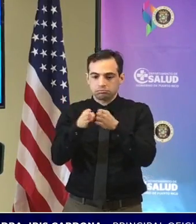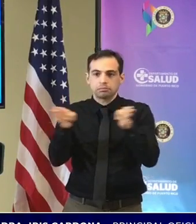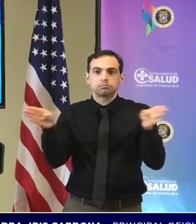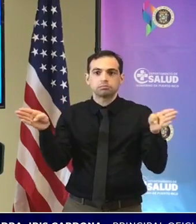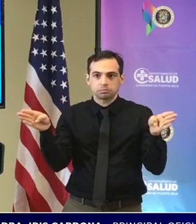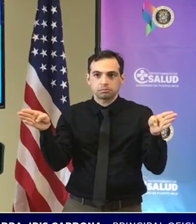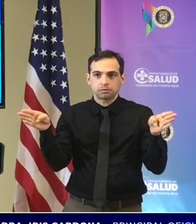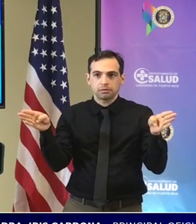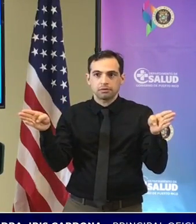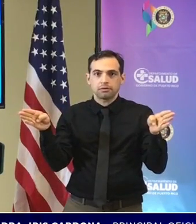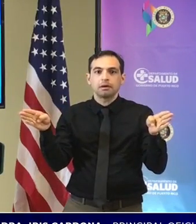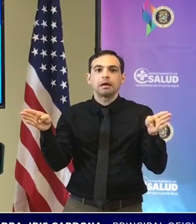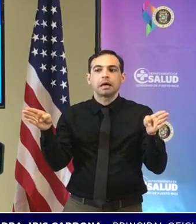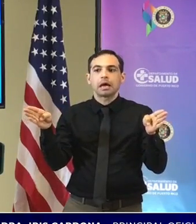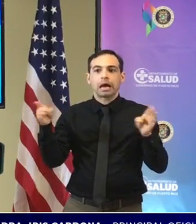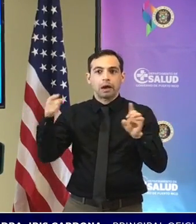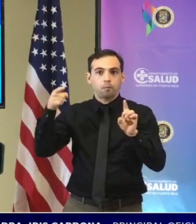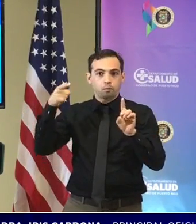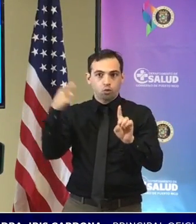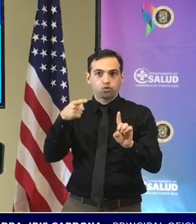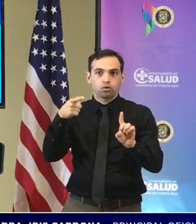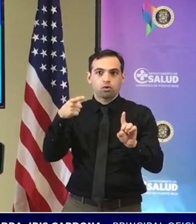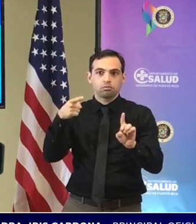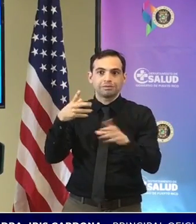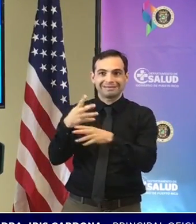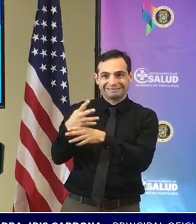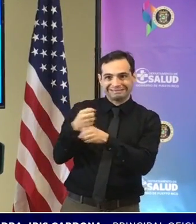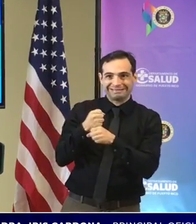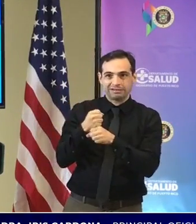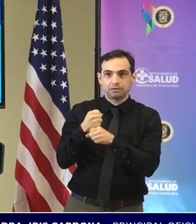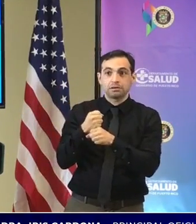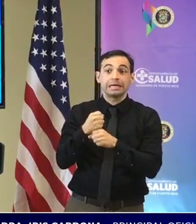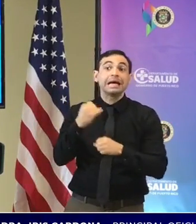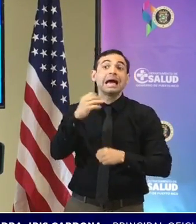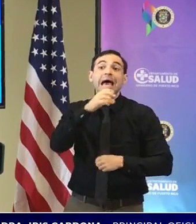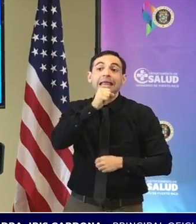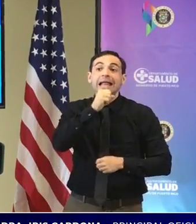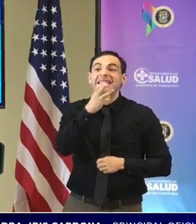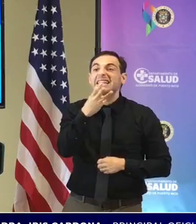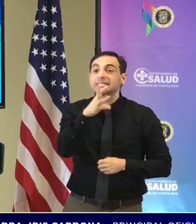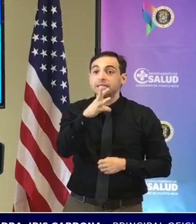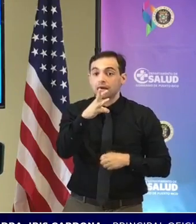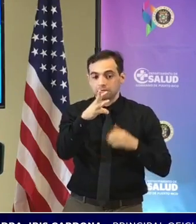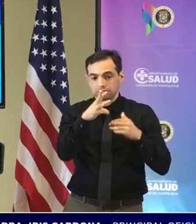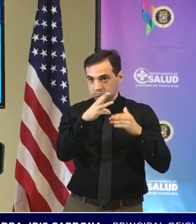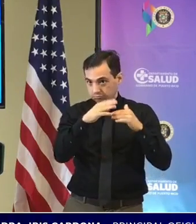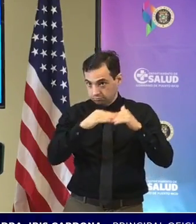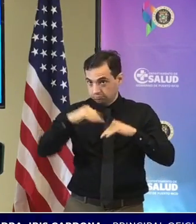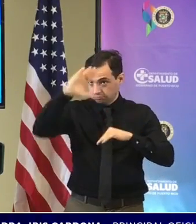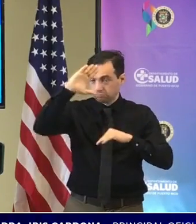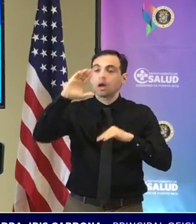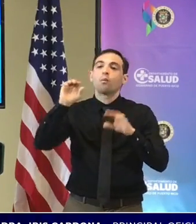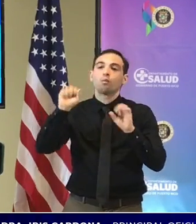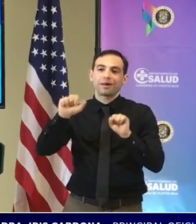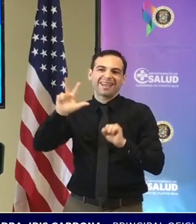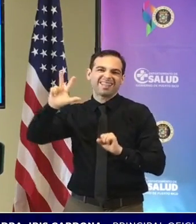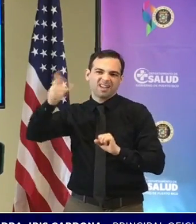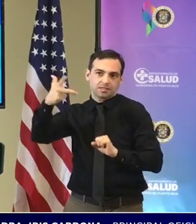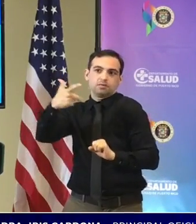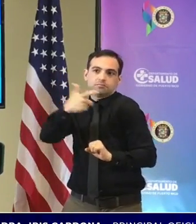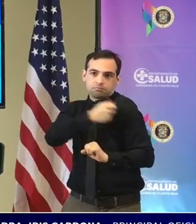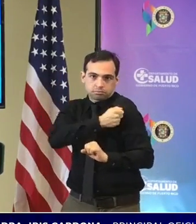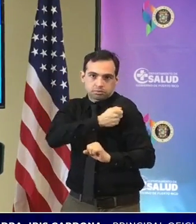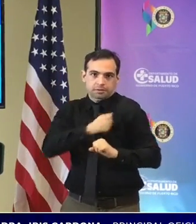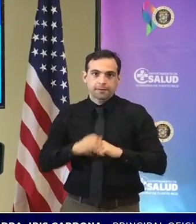esa dosis de refuerzos a partir de los 16 años de edad hay unos avisos del departamento de salud